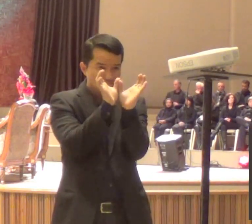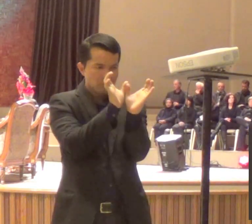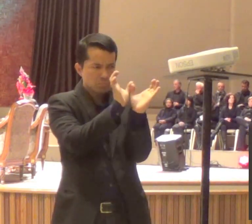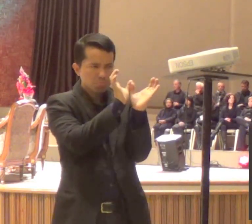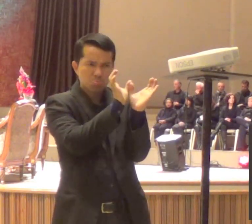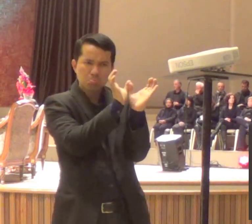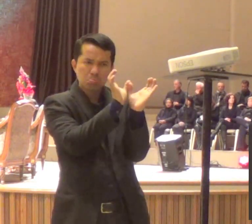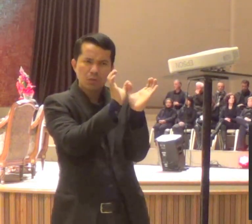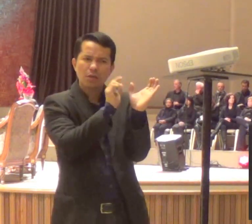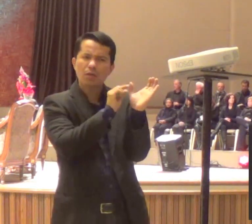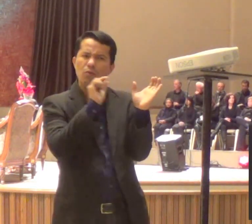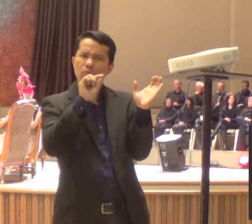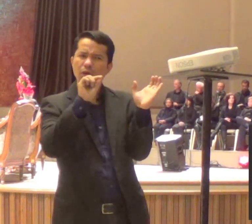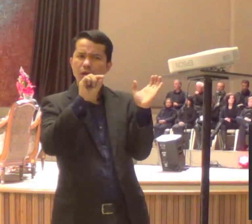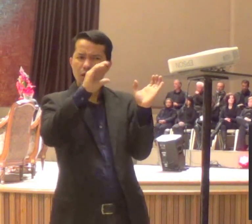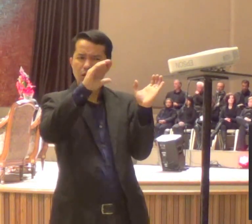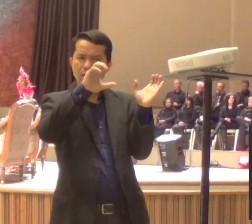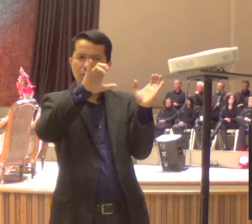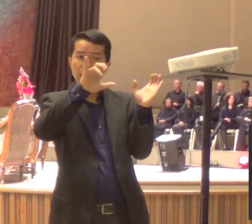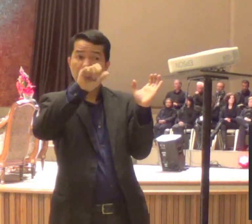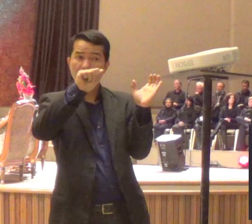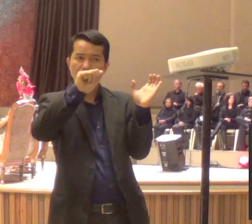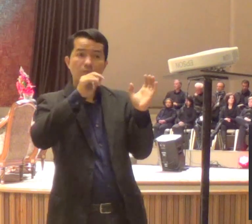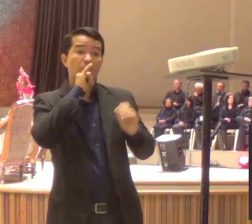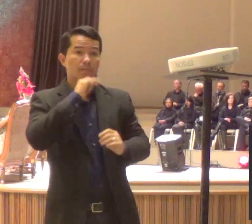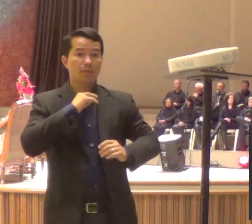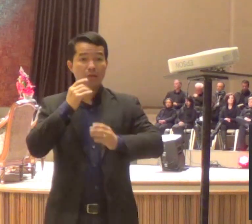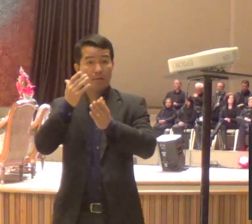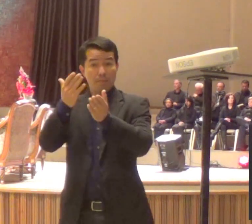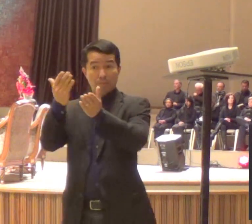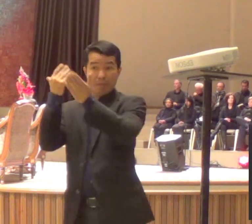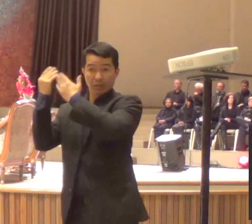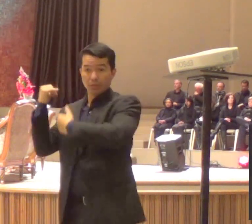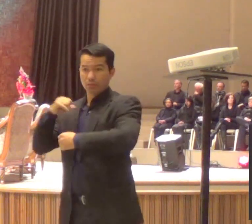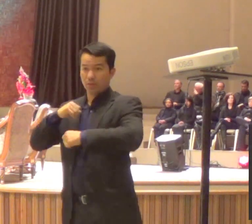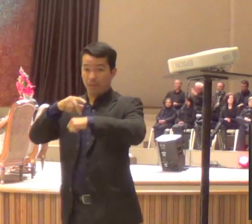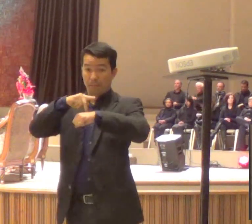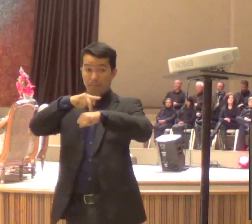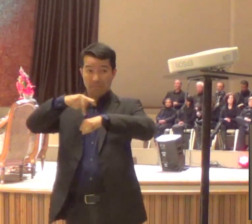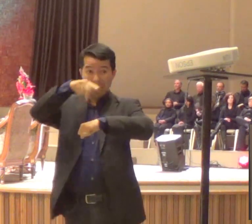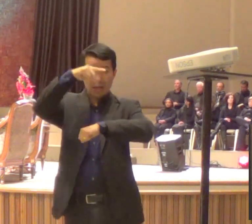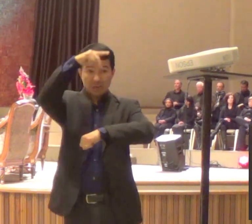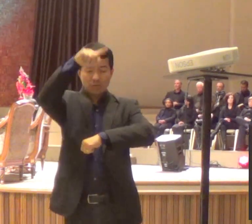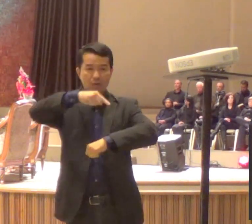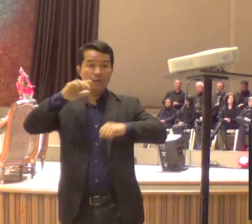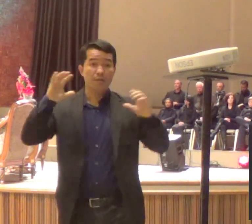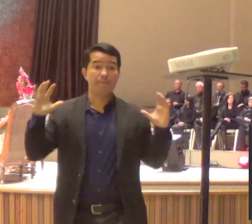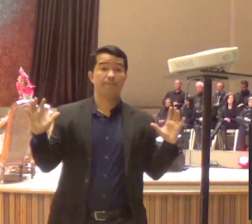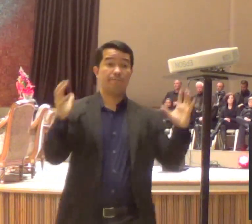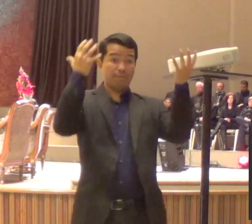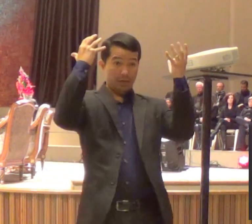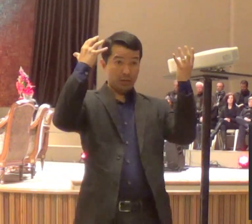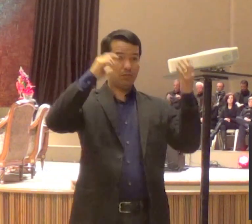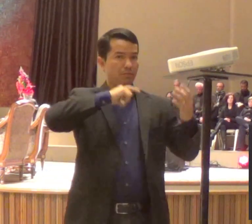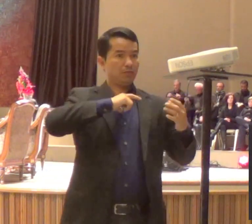judaica chamada Páscoa, a Páscoa dos judeus, que celebra a libertação do povo